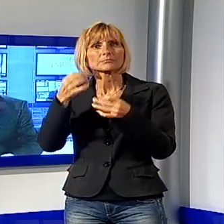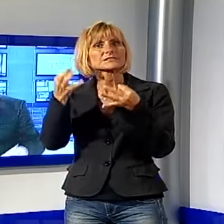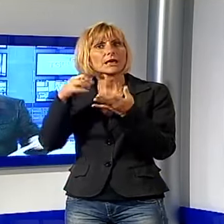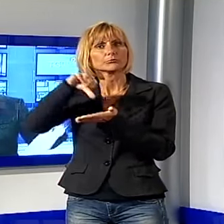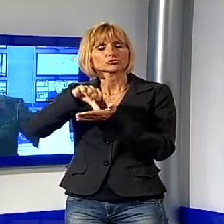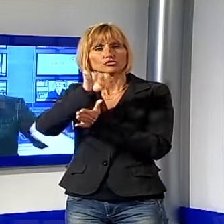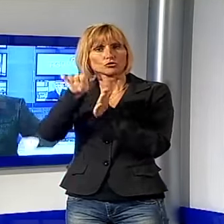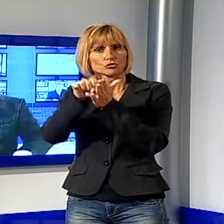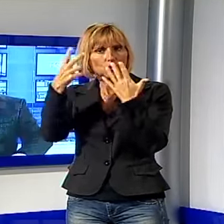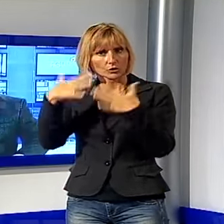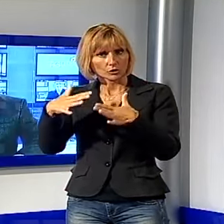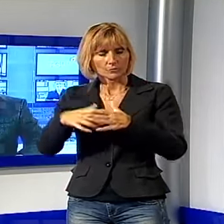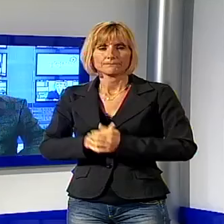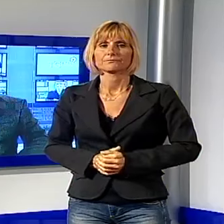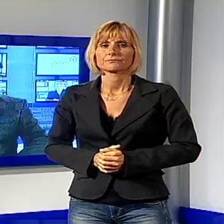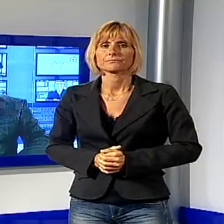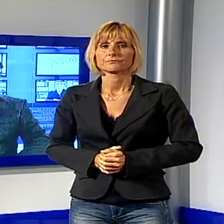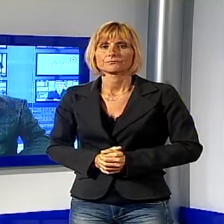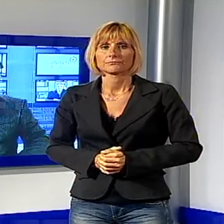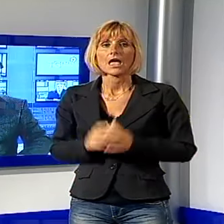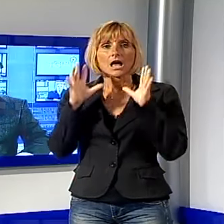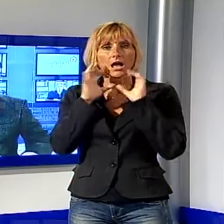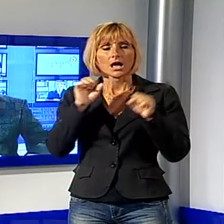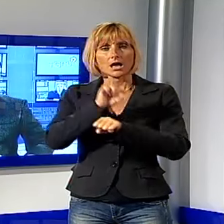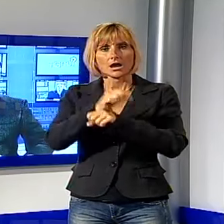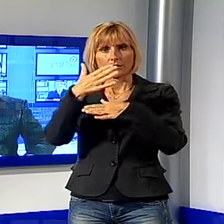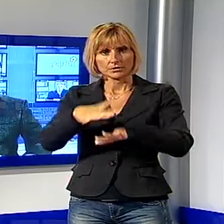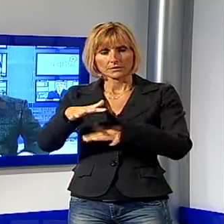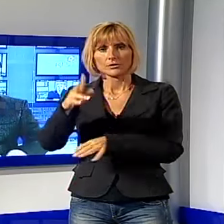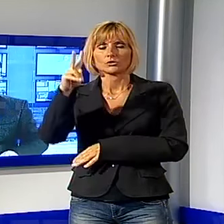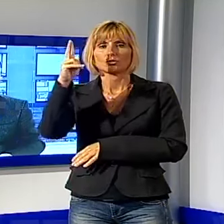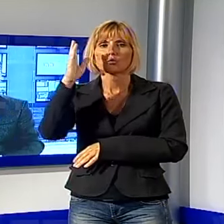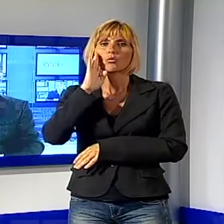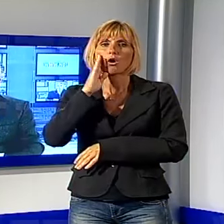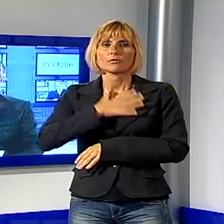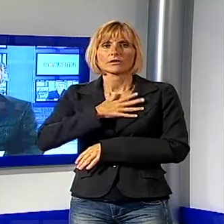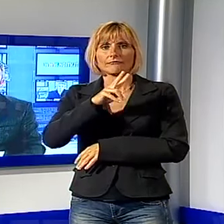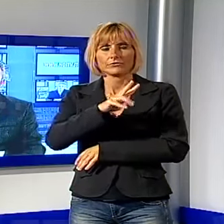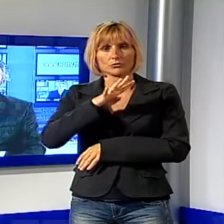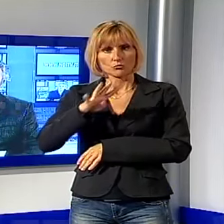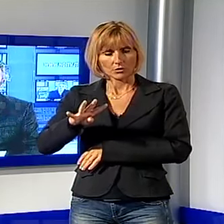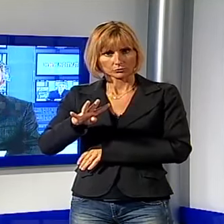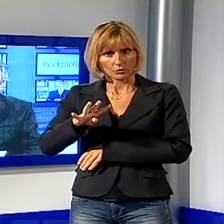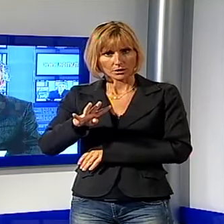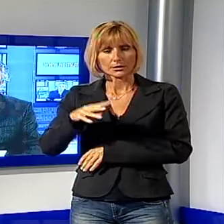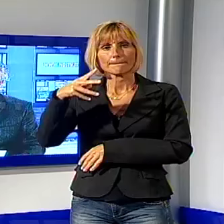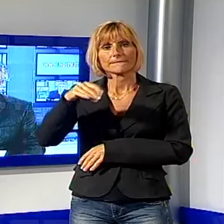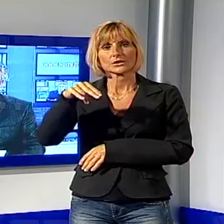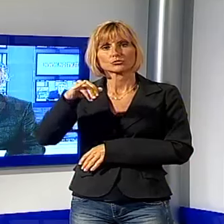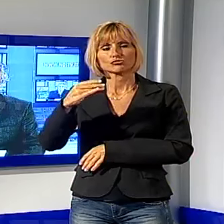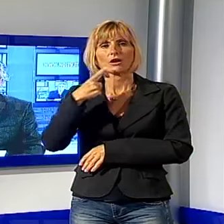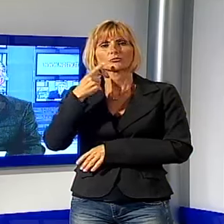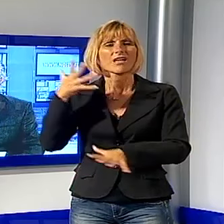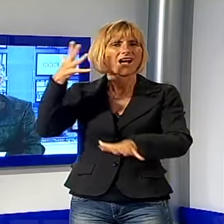storico. I carabinieri hanno arrestato un uomo di 24 anni di Minucciano, il giovane accusato di aver aggredito gli operatori di un